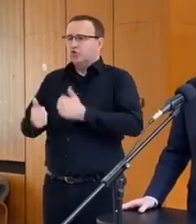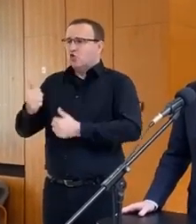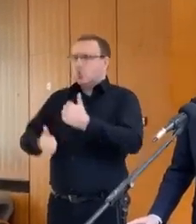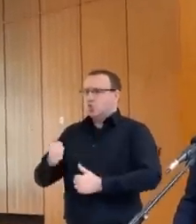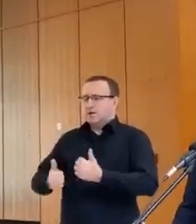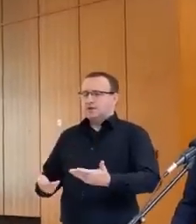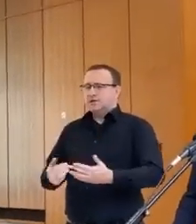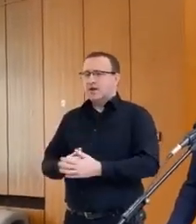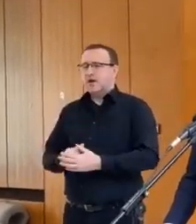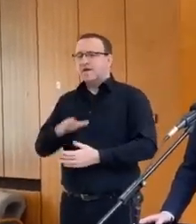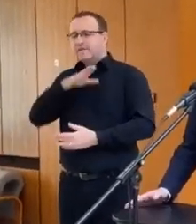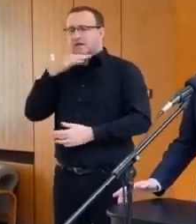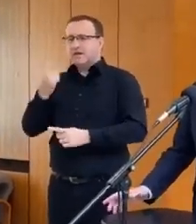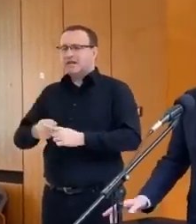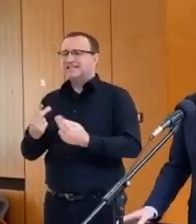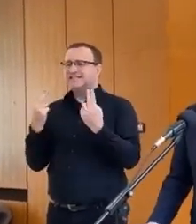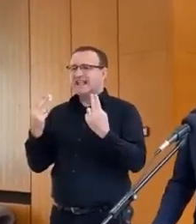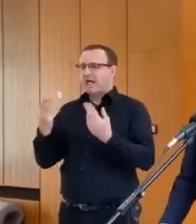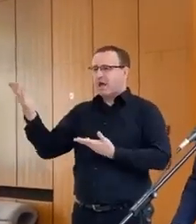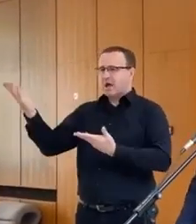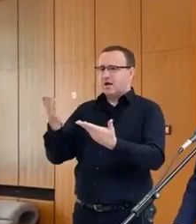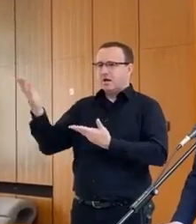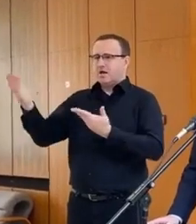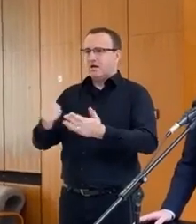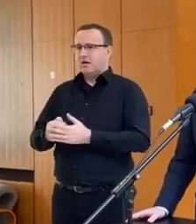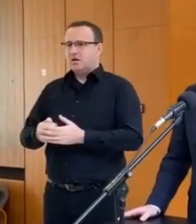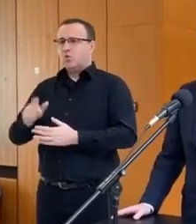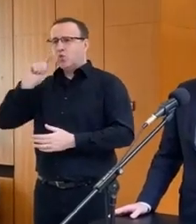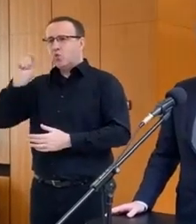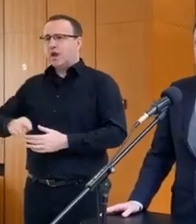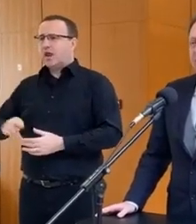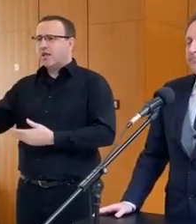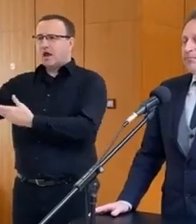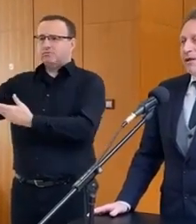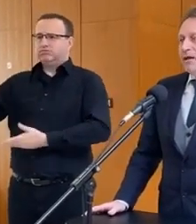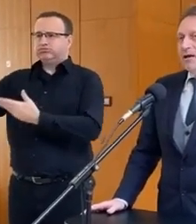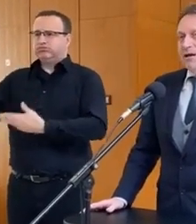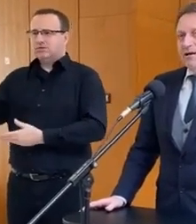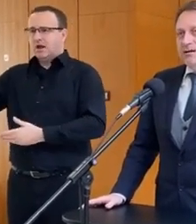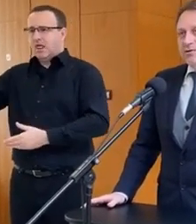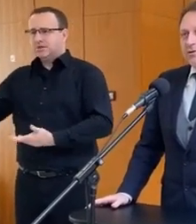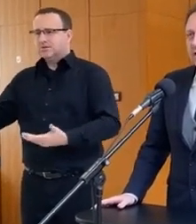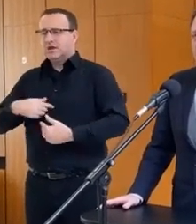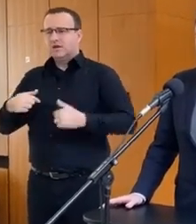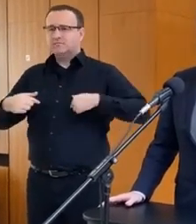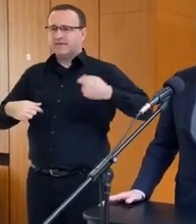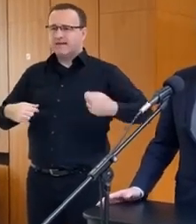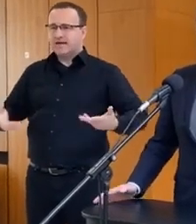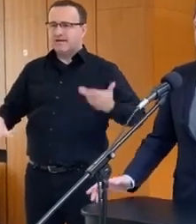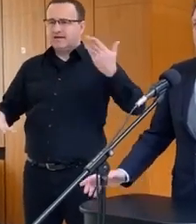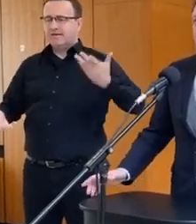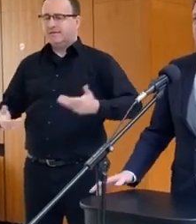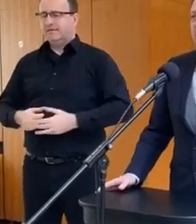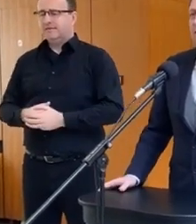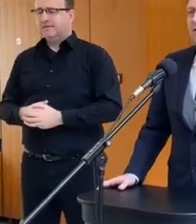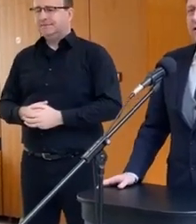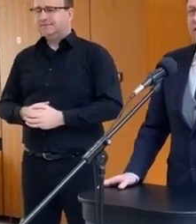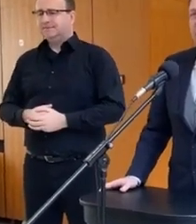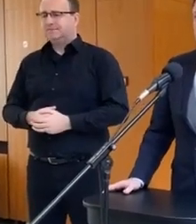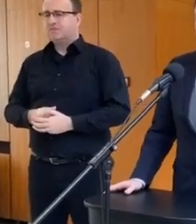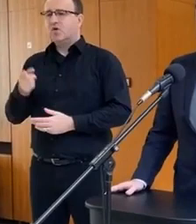konkurovať mnohokrát cenou produkcií, ktorá prichádza z Ukrajiny. A